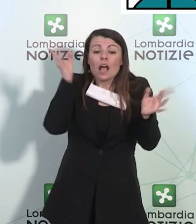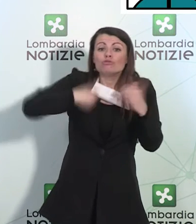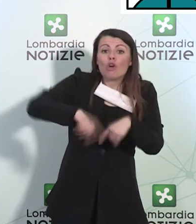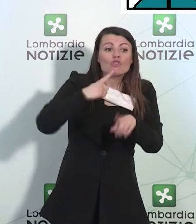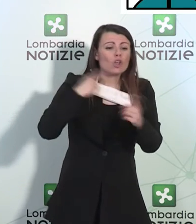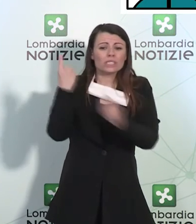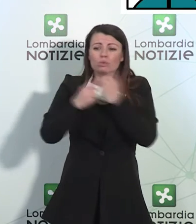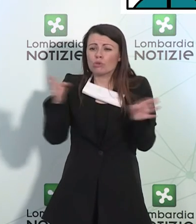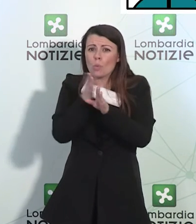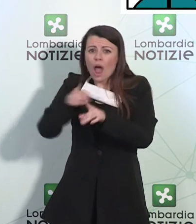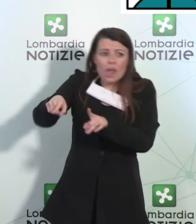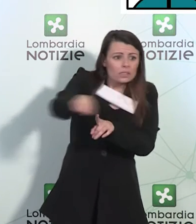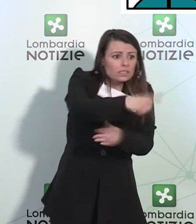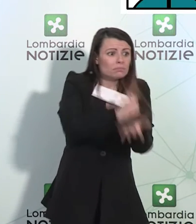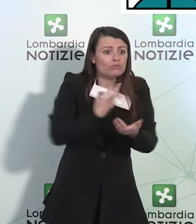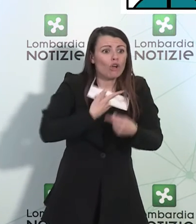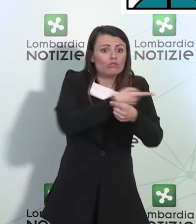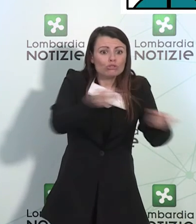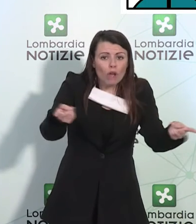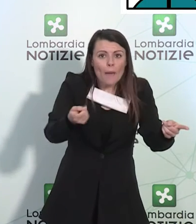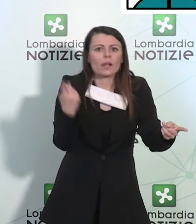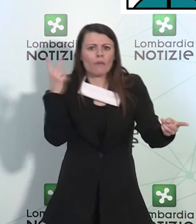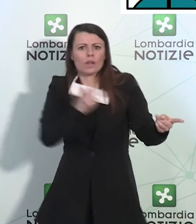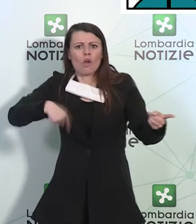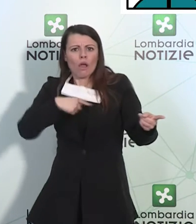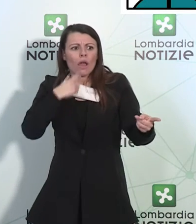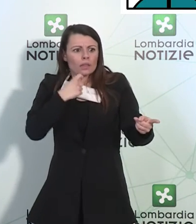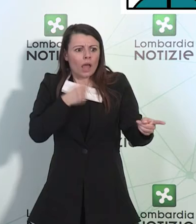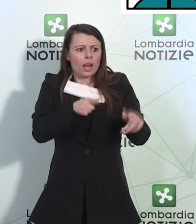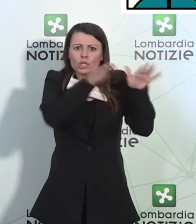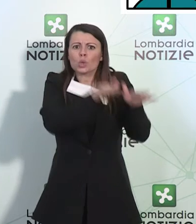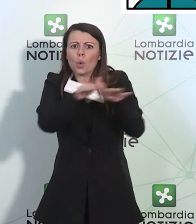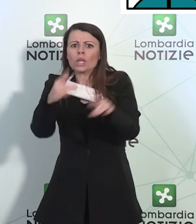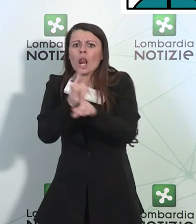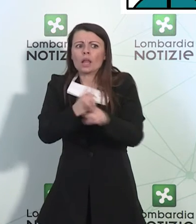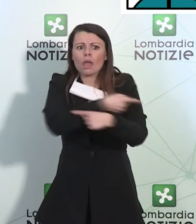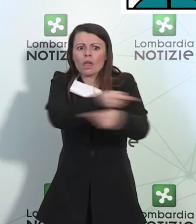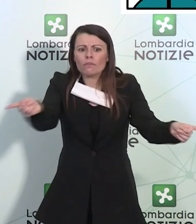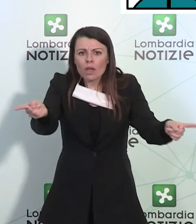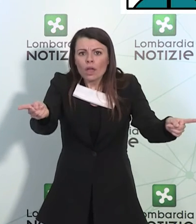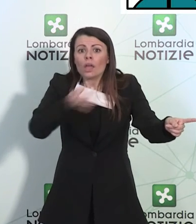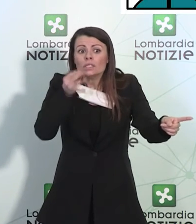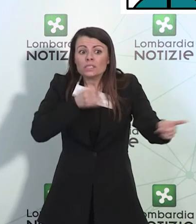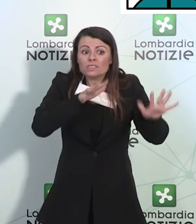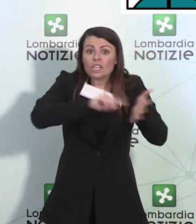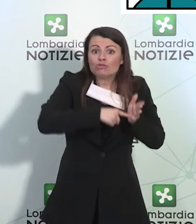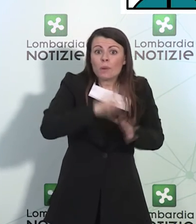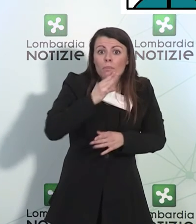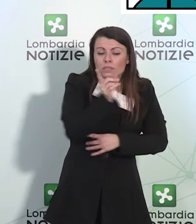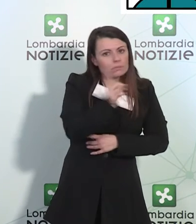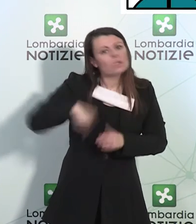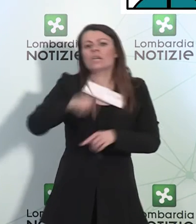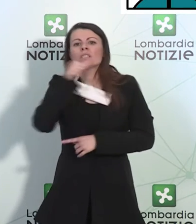situazioni che comunque è interesse nostro poter tutelare, ne avremmo avuto bisogno, dicevo, di 30, di